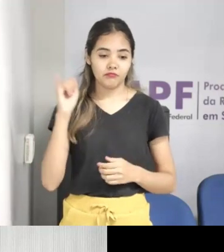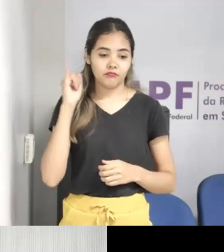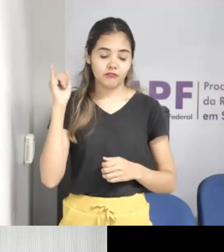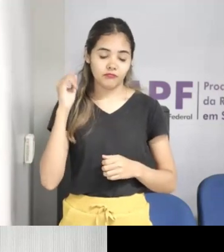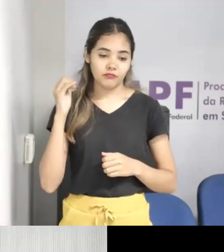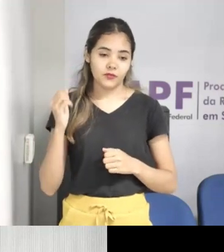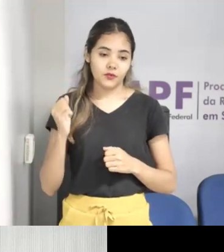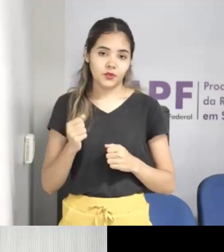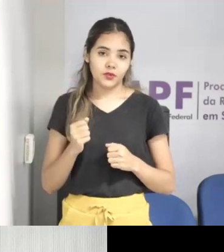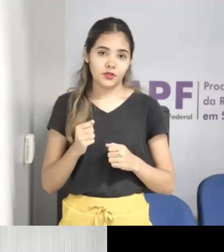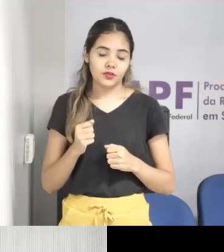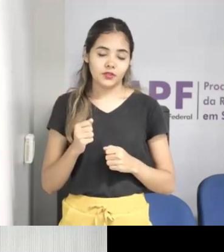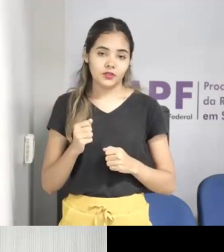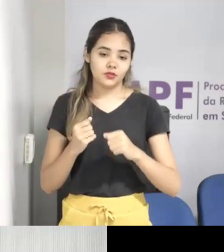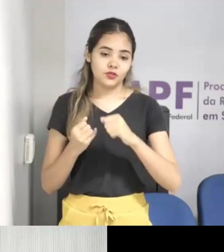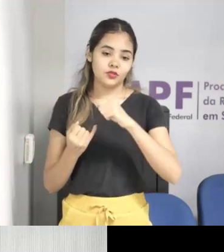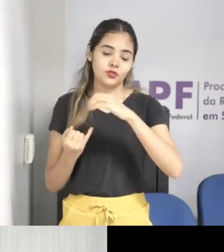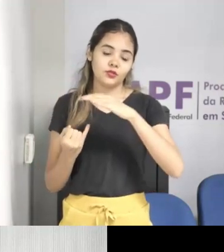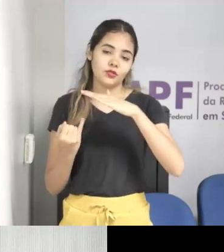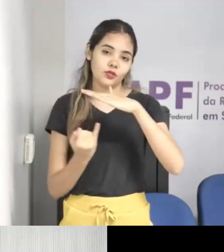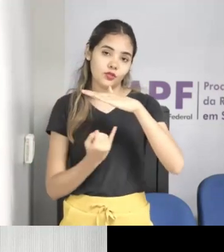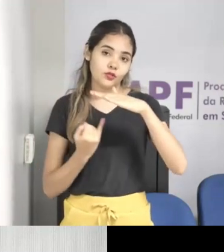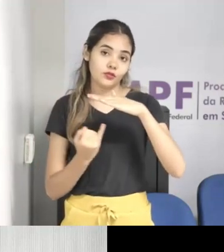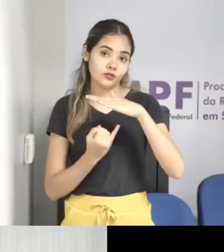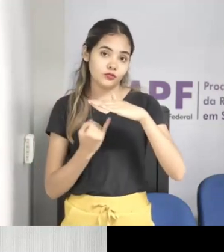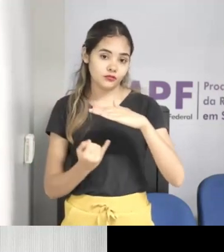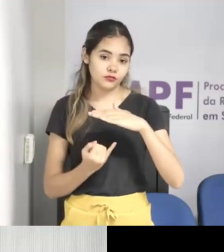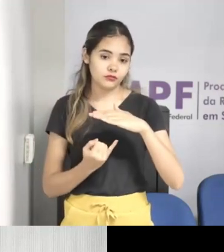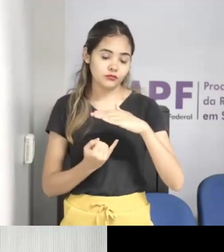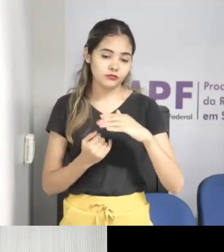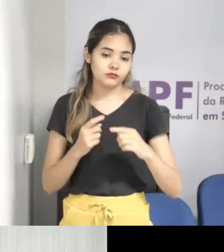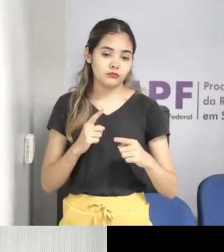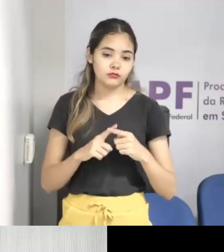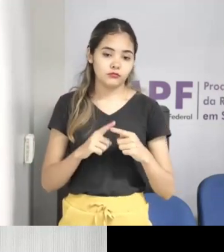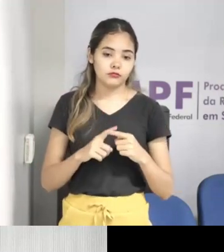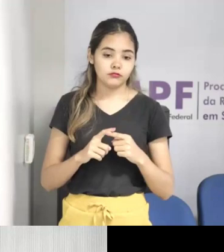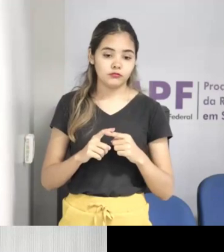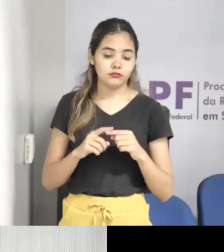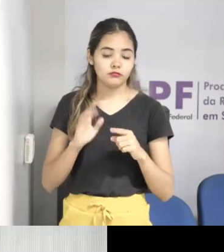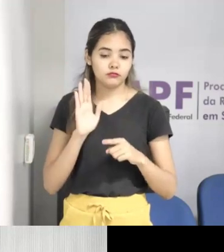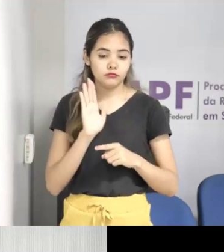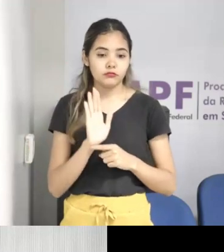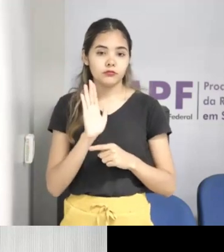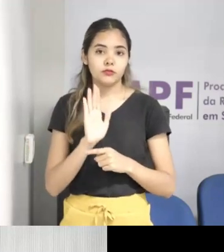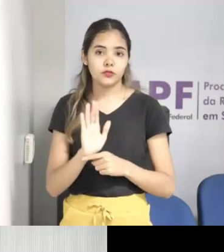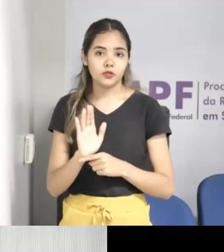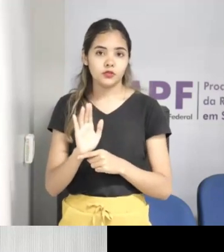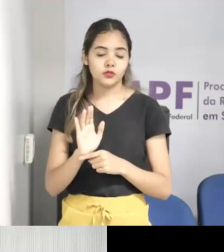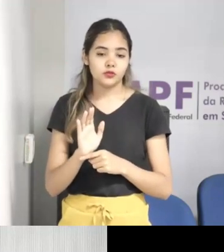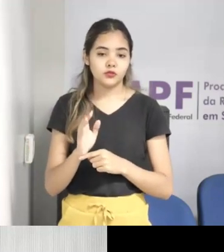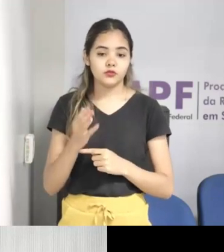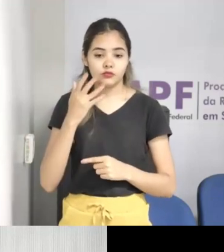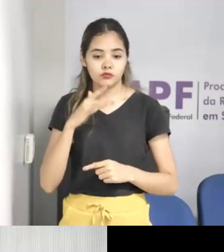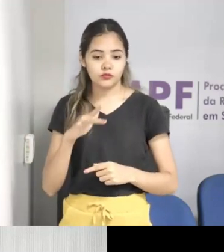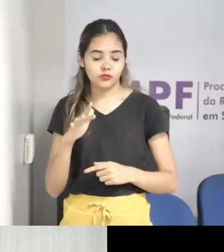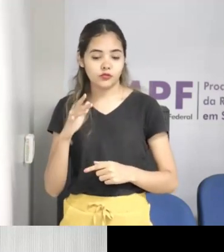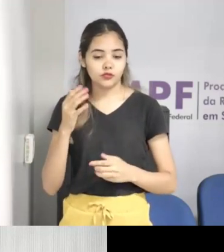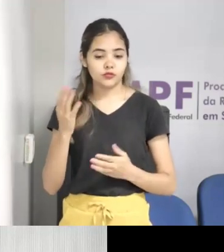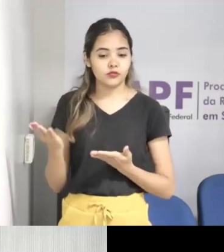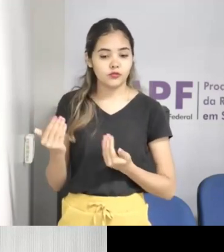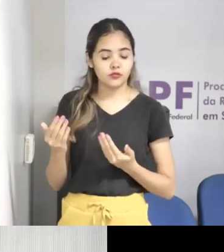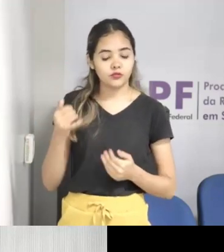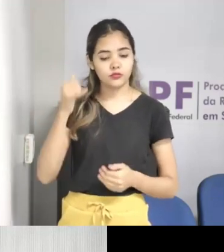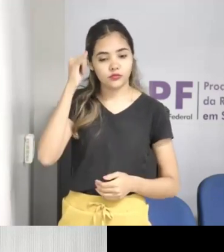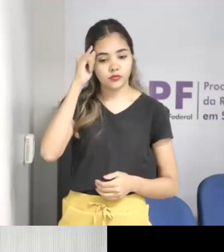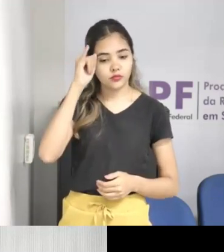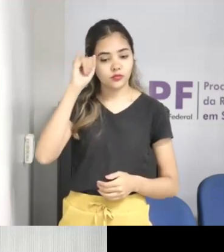educação sexual dessas crianças e desses adolescentes, e aí, em relação a isso, nessa temática, gera-se um